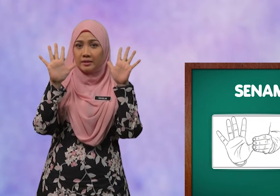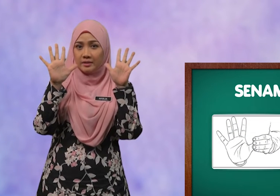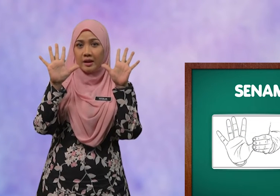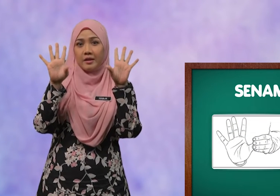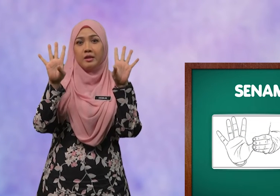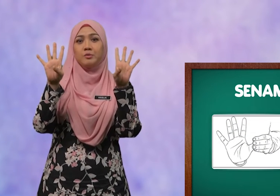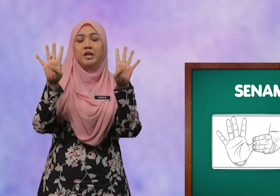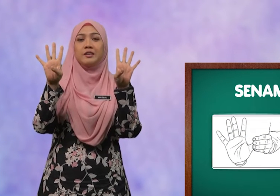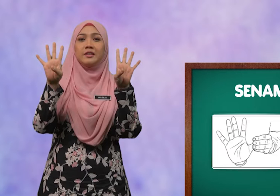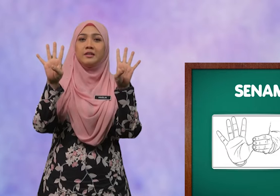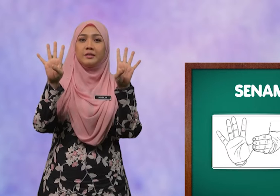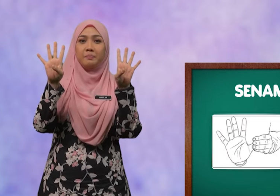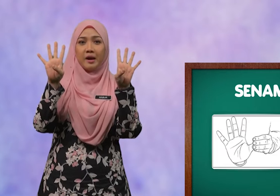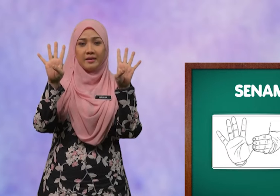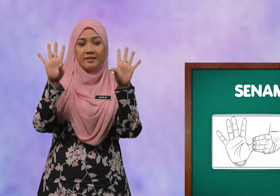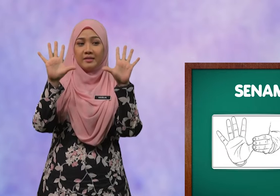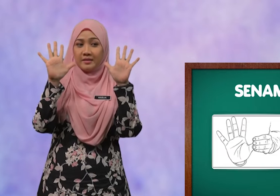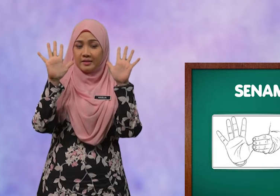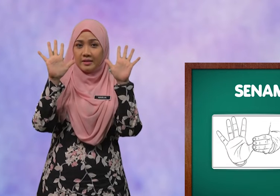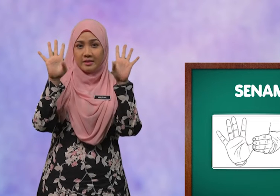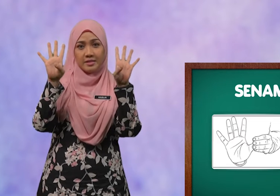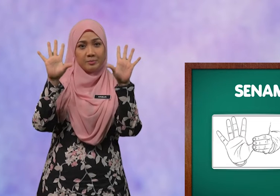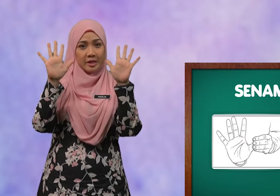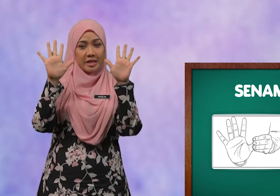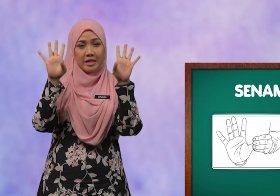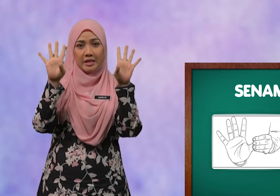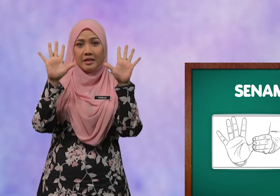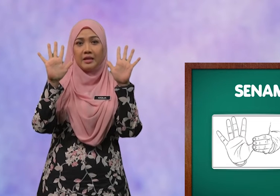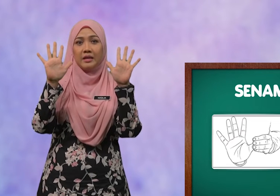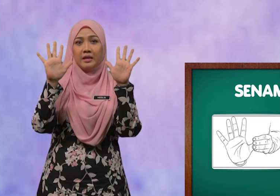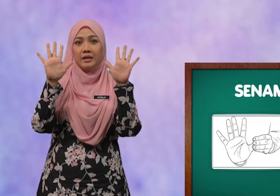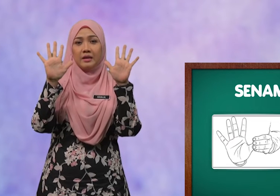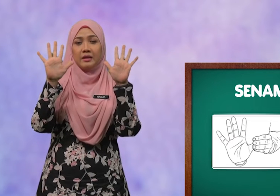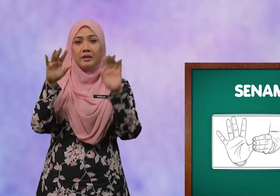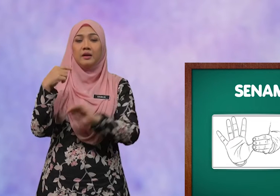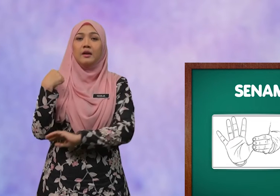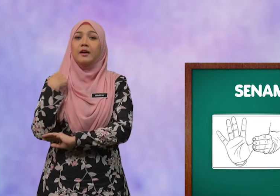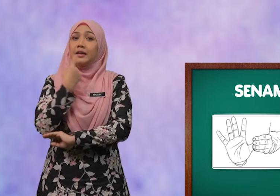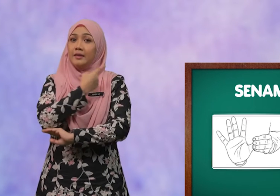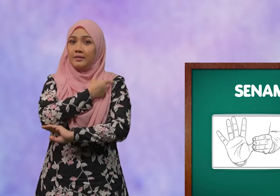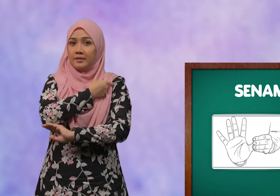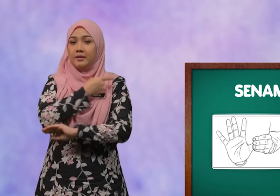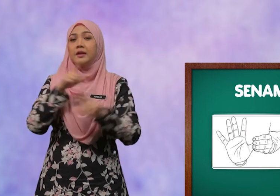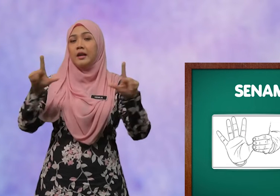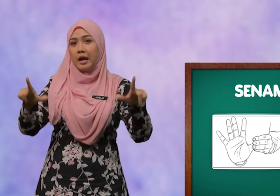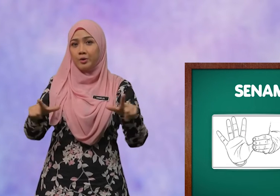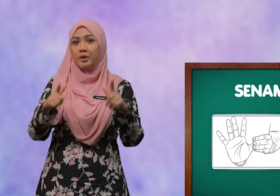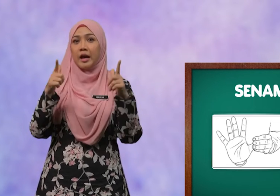tarik ibu jari ke depan Ya, seperti ini Kita lakukan